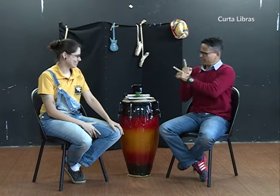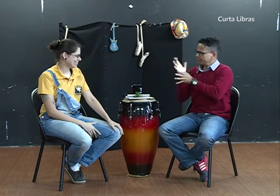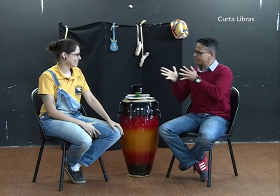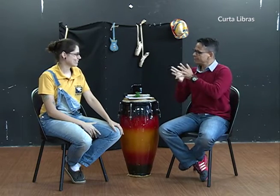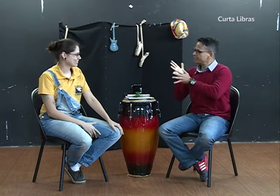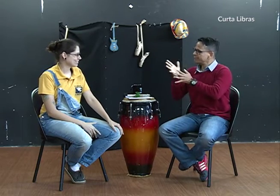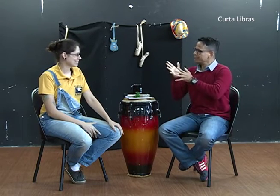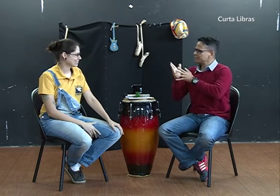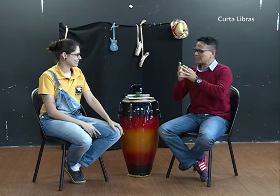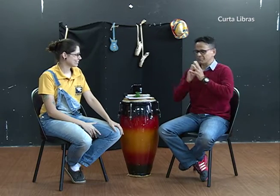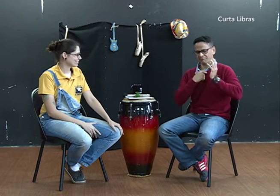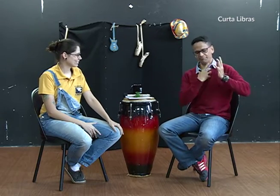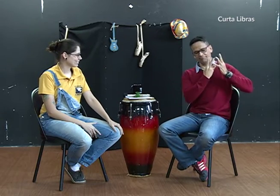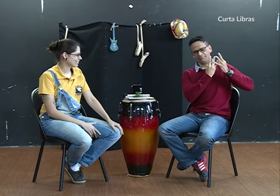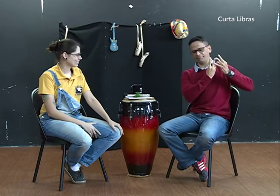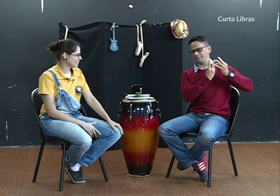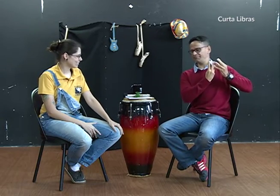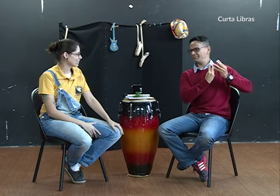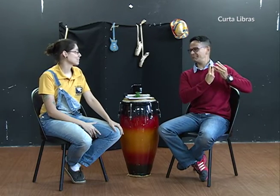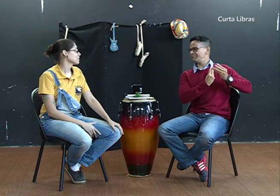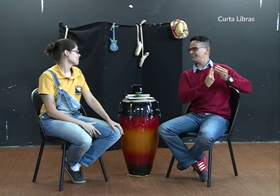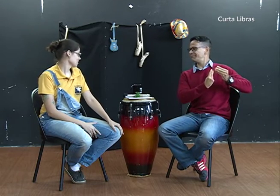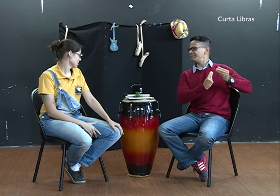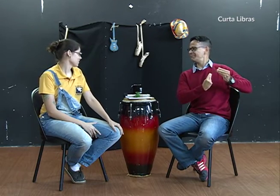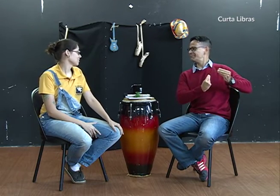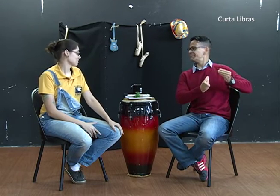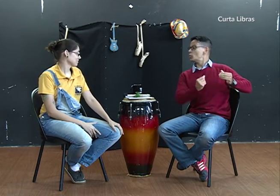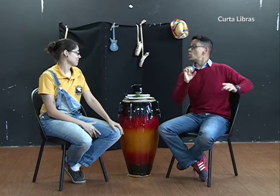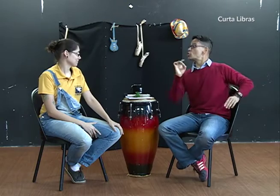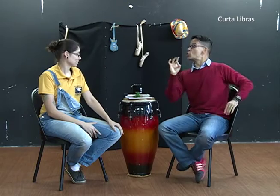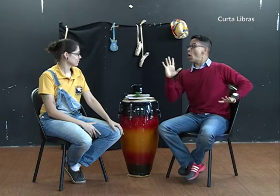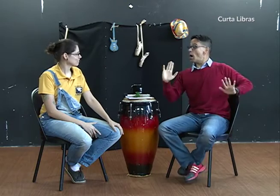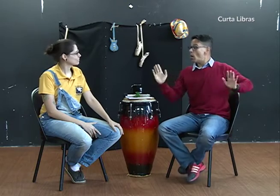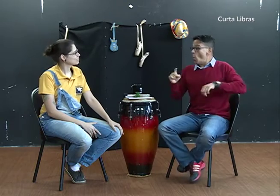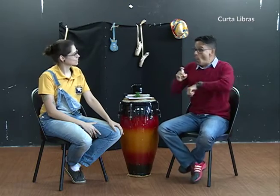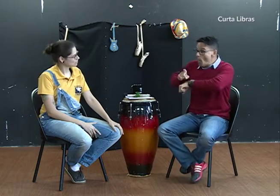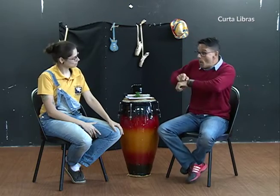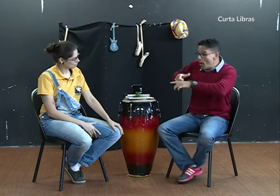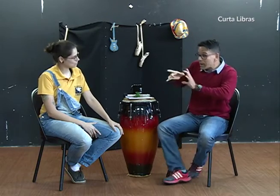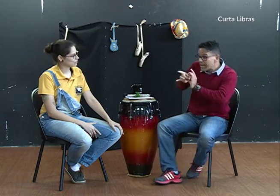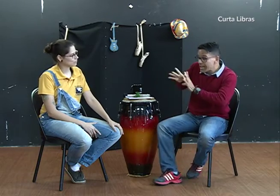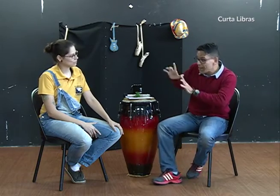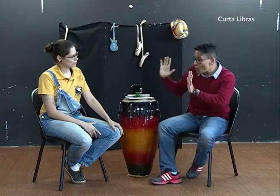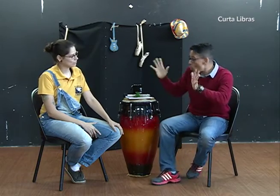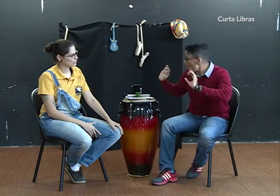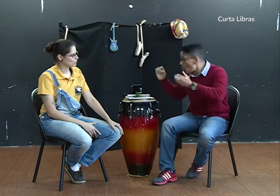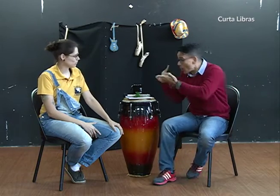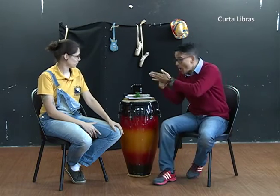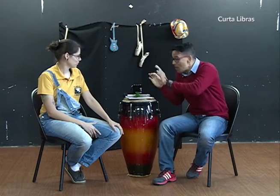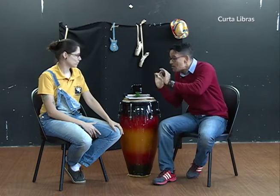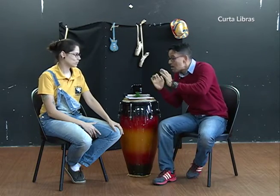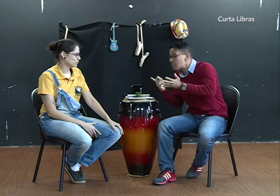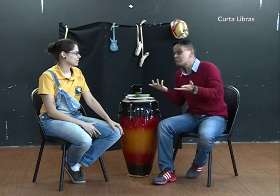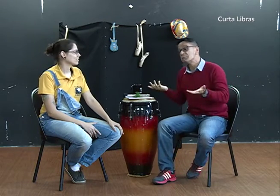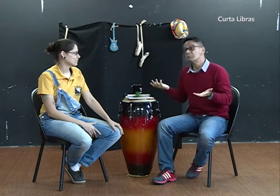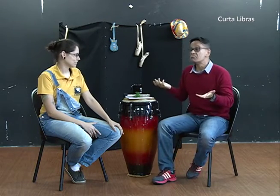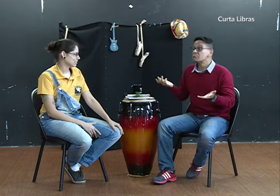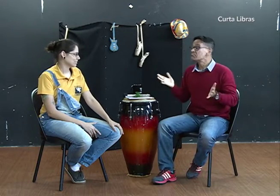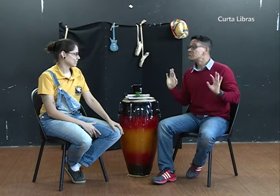medida que eu passei a ter convívio com os surdos, a dança foi perdendo o sentido. Se eu não tenho nenhum compromisso, estou sem nada